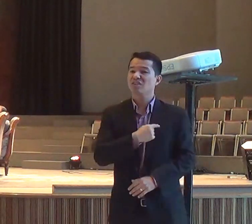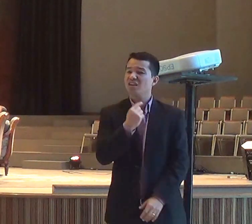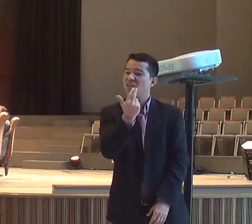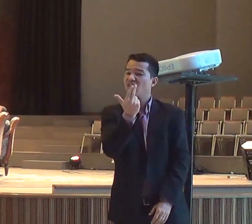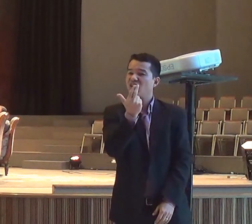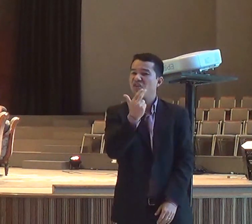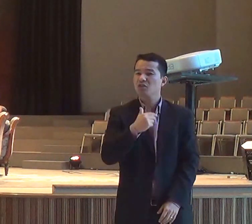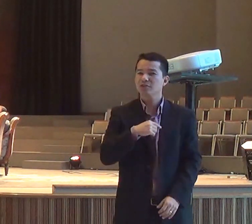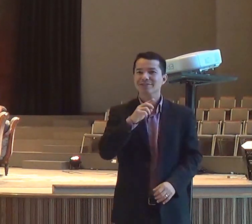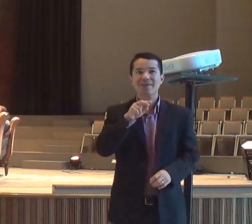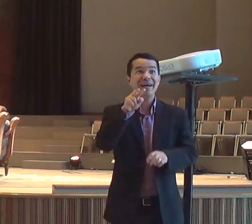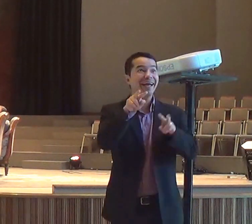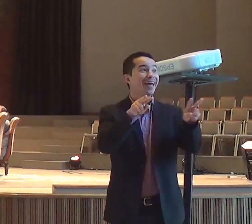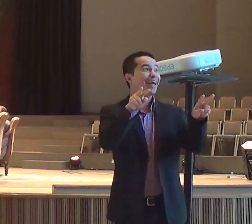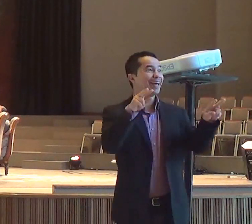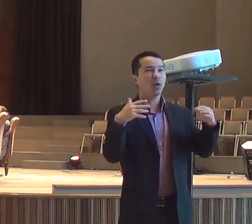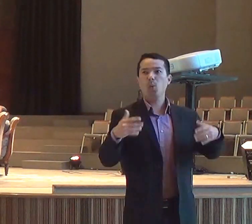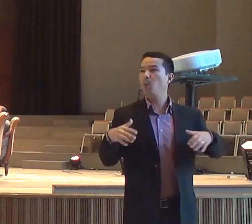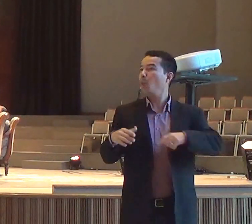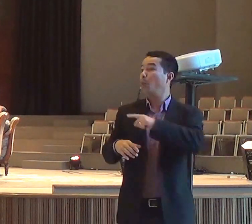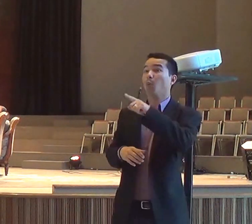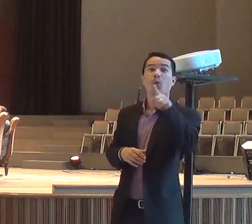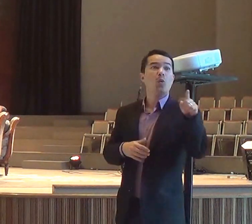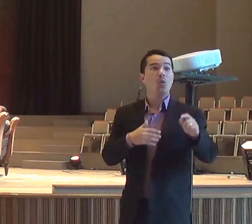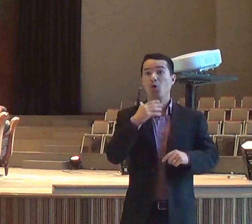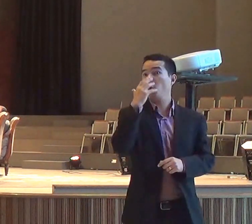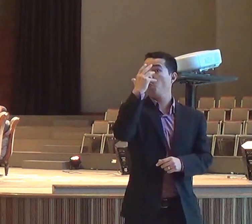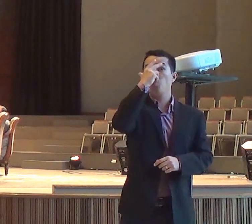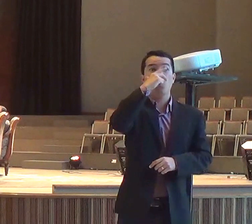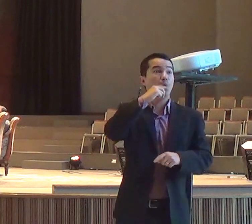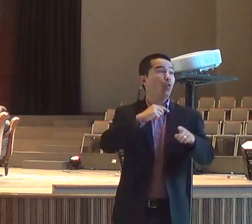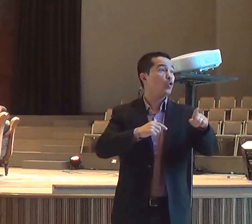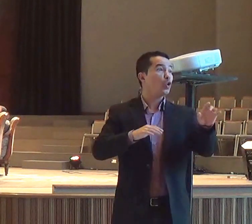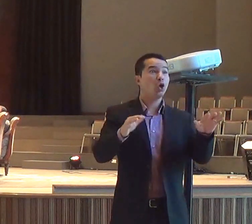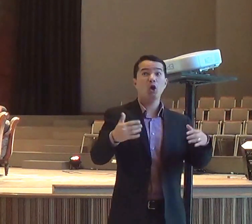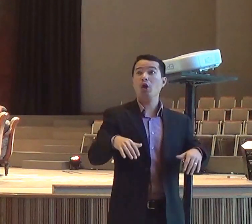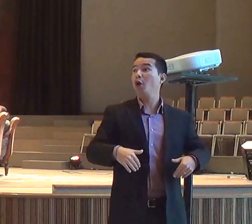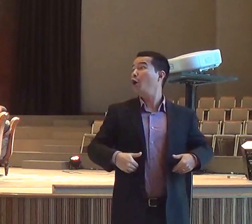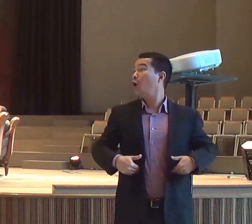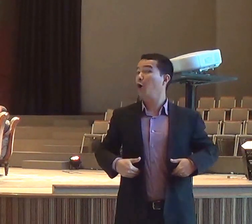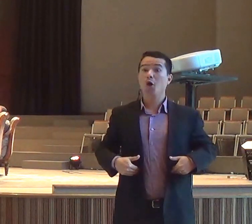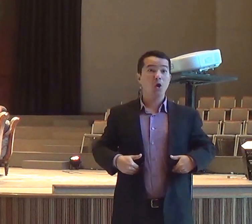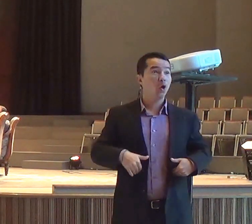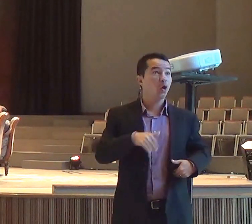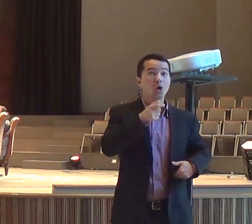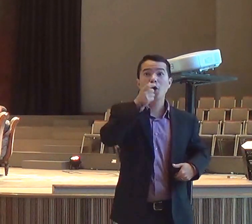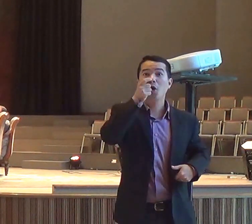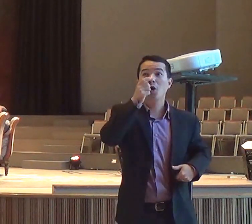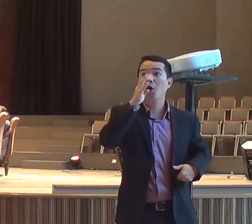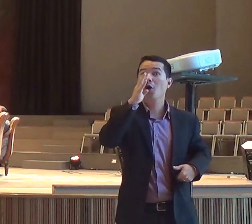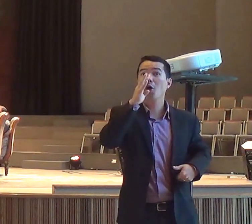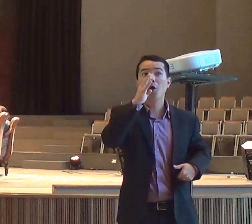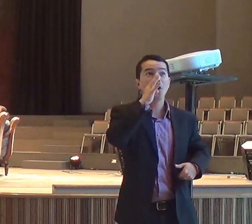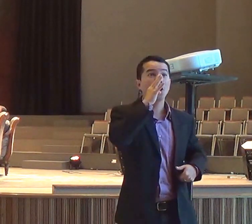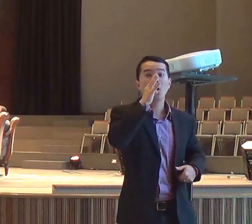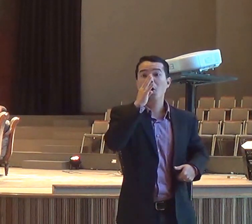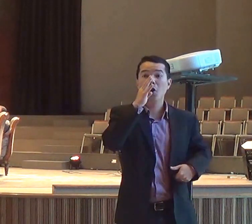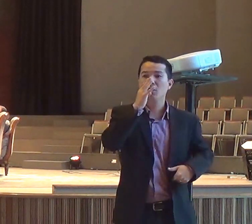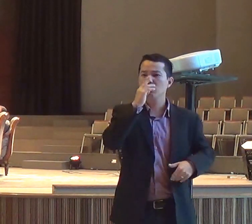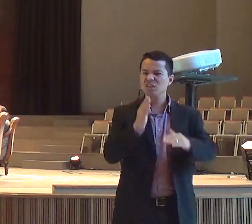Senhor, no nosso coração, porque a gente está, parado, diante da vida, e digamos, que você